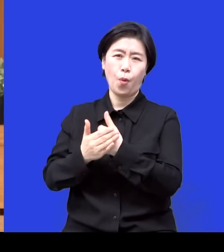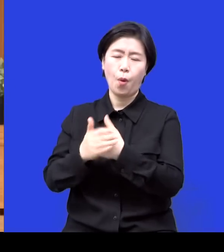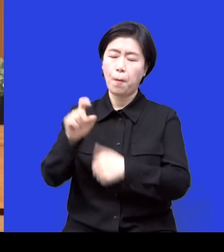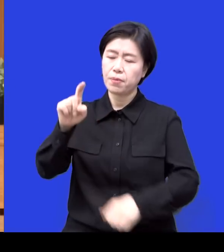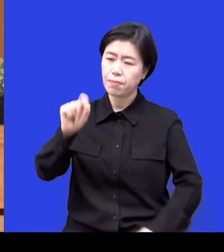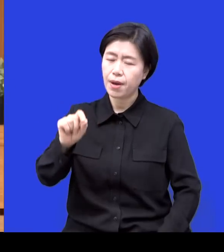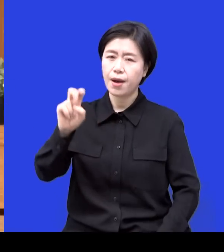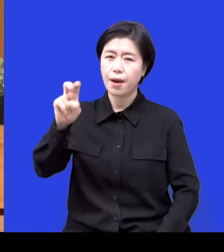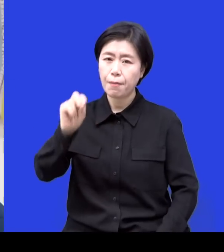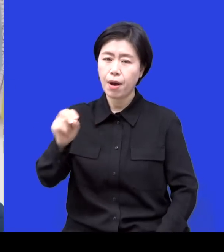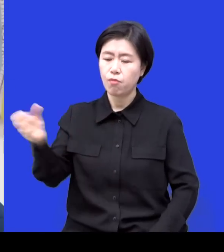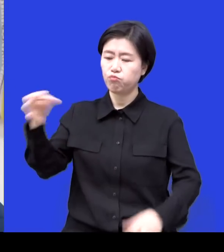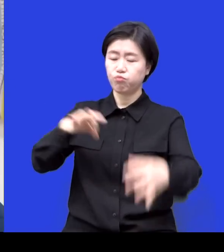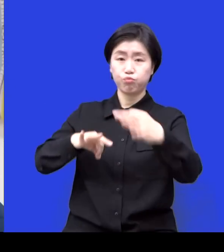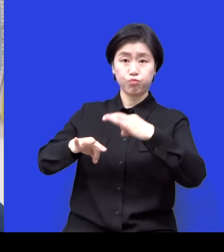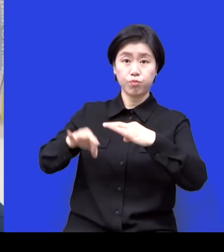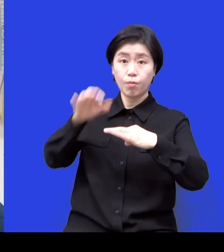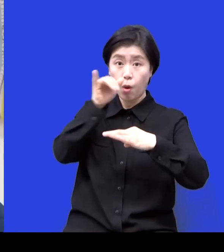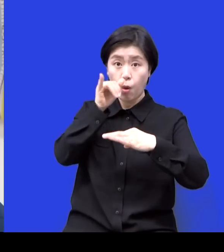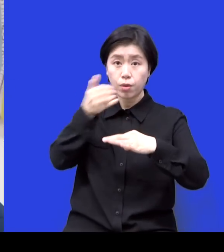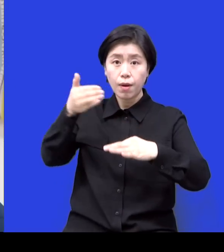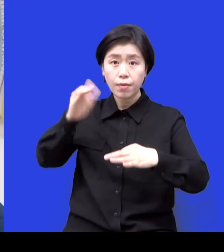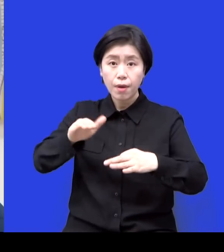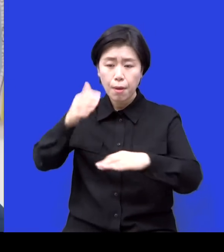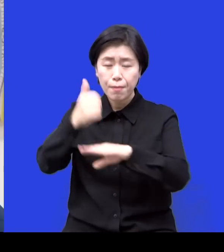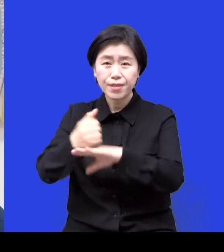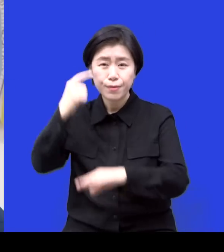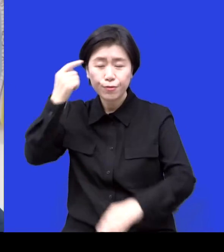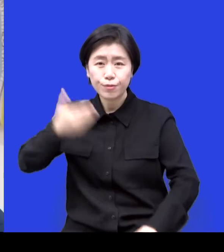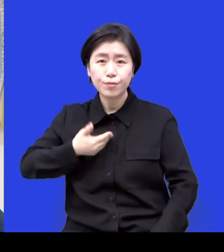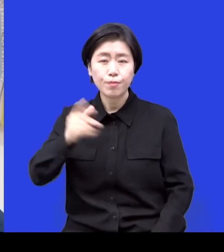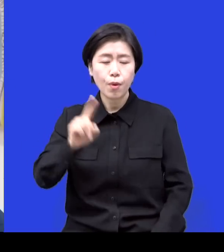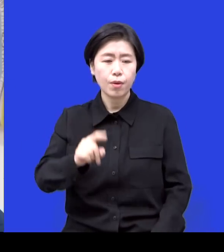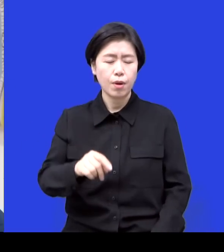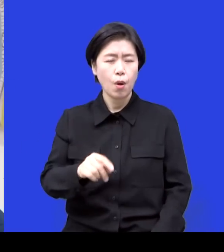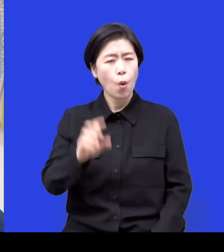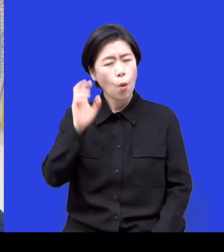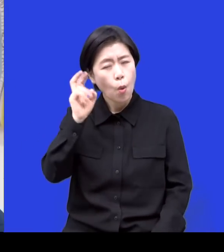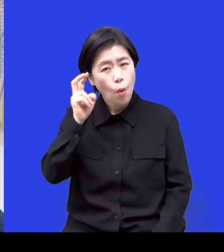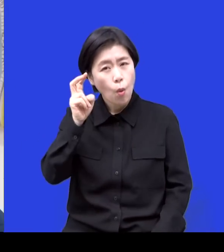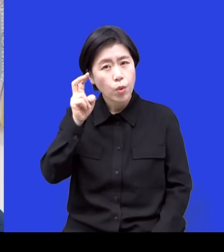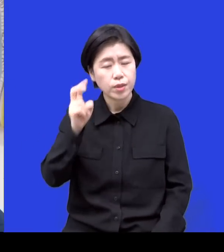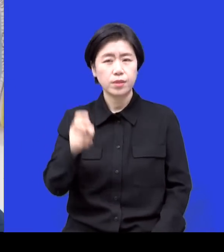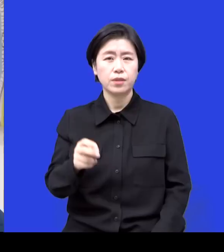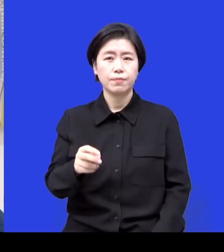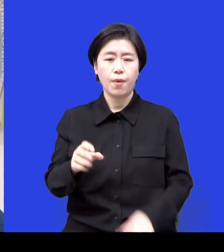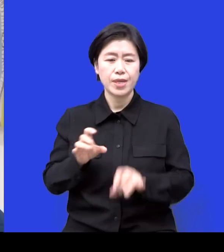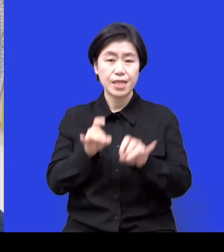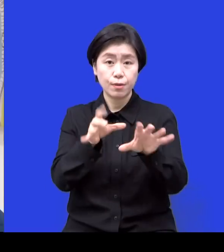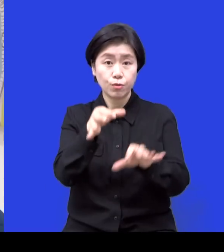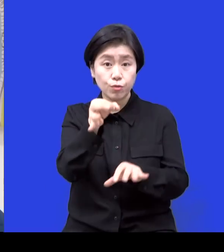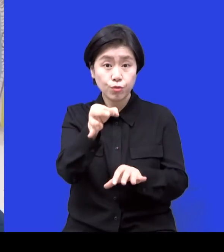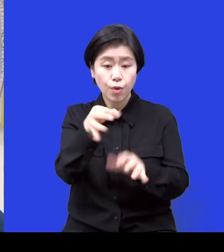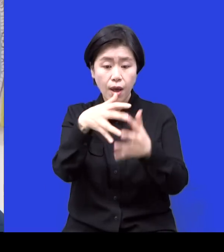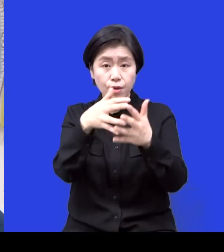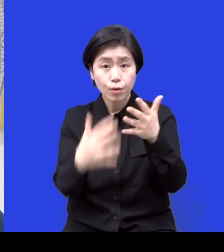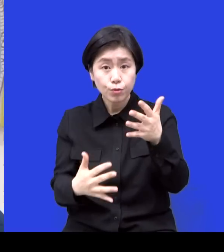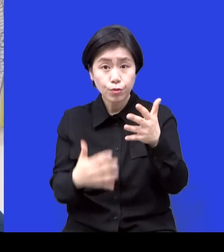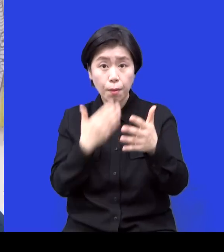그게 뭐지? 저는 그때 몰라가지고. 그래서 이제 오피셜하게 공익 법인을 만들어서